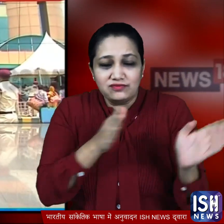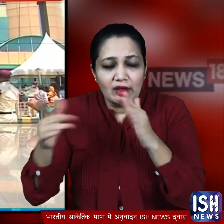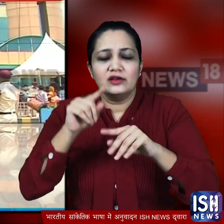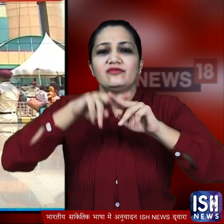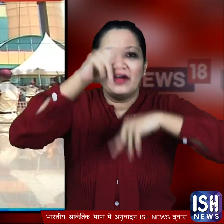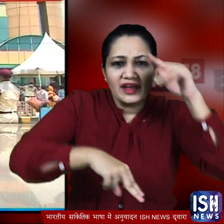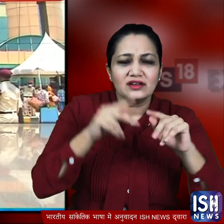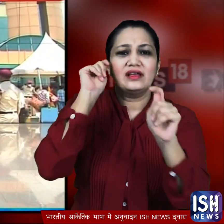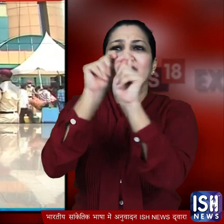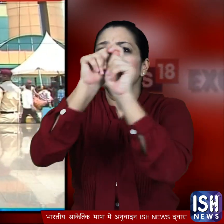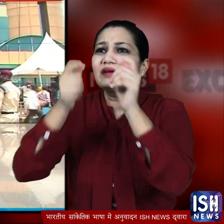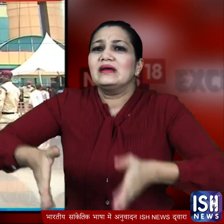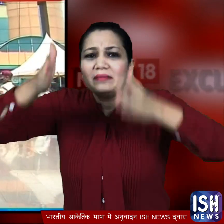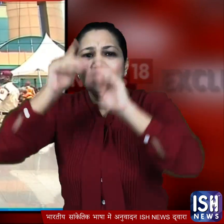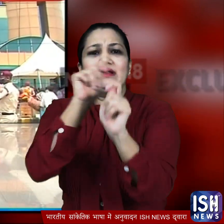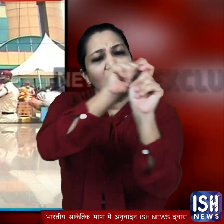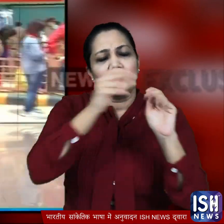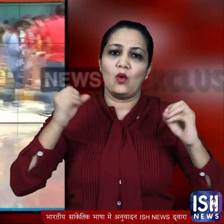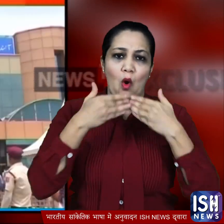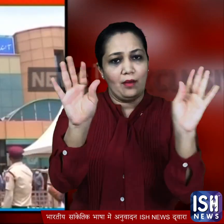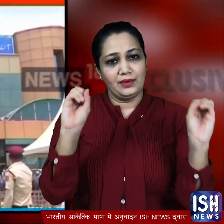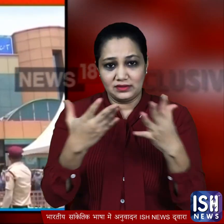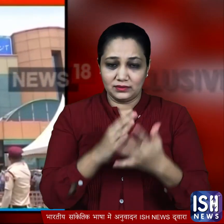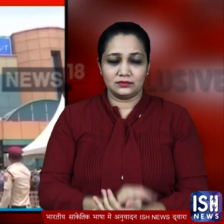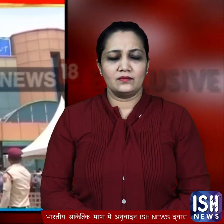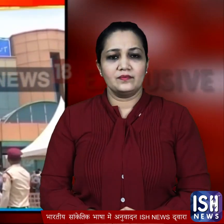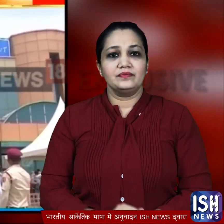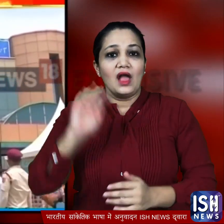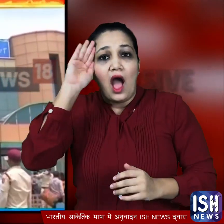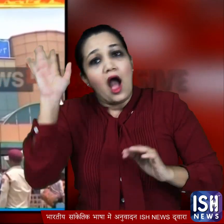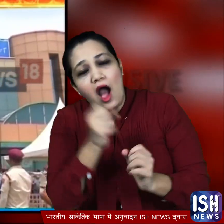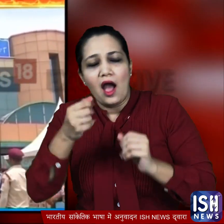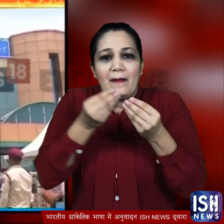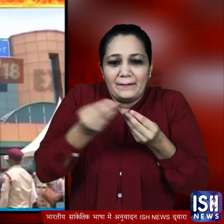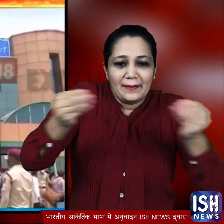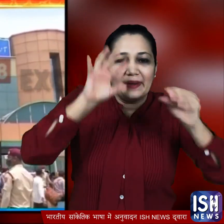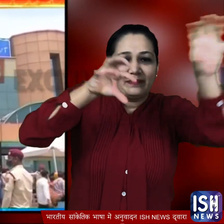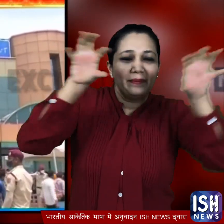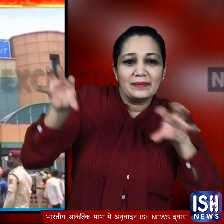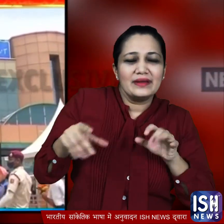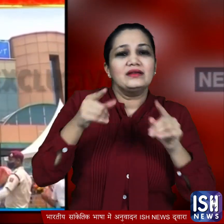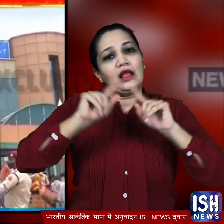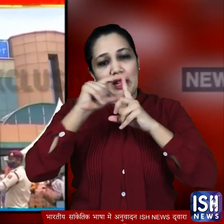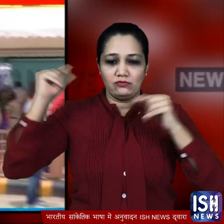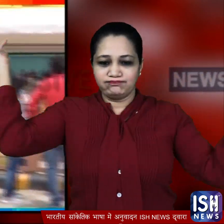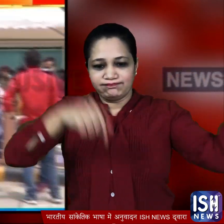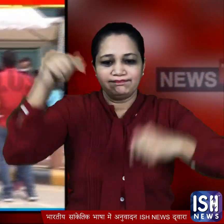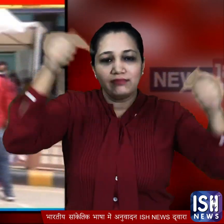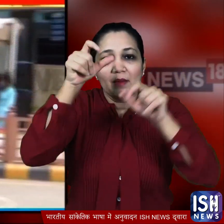कंस्ट्रक्शन साइट खूलने की अनुमती दी गई जिसकी खबर मिलते ही आजपास के राज्यों से मजदूर दिल्ली पहुंचने लगे इन लोगों की संख्या